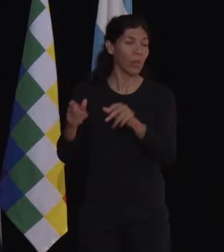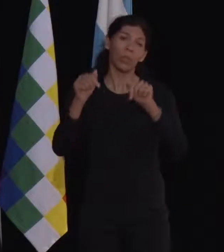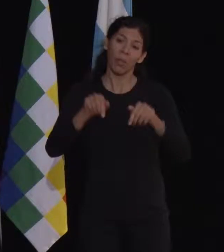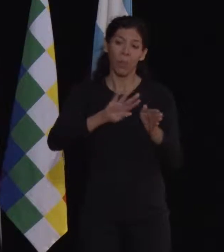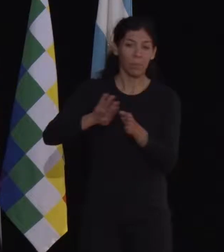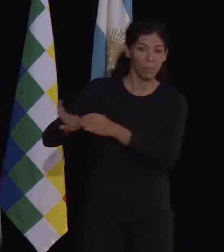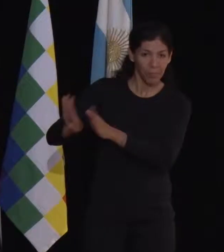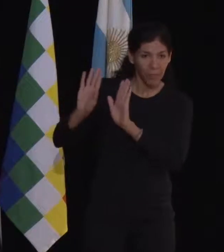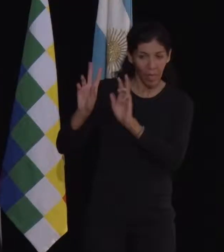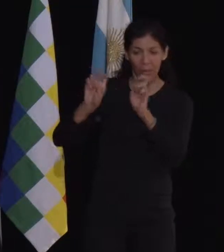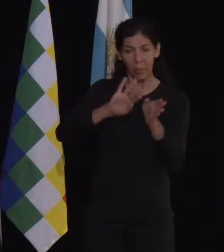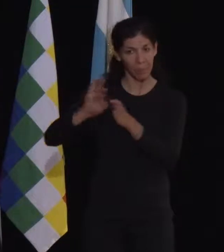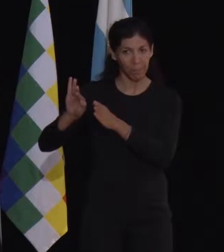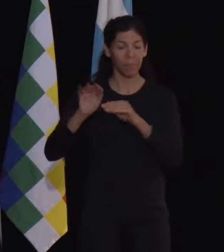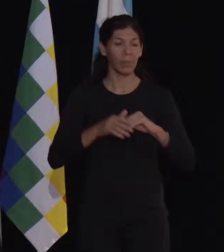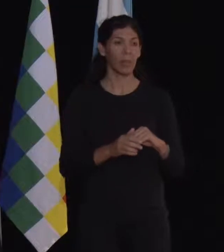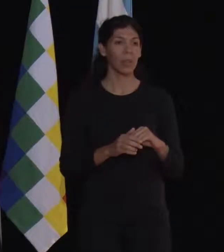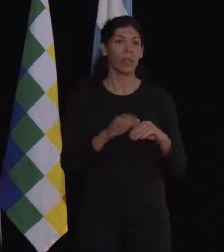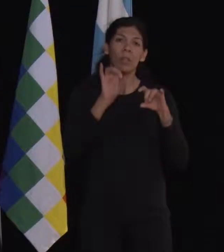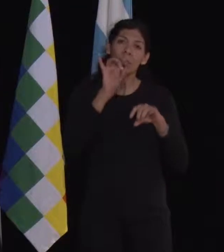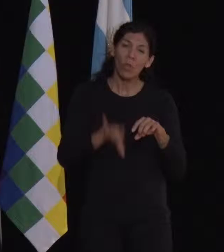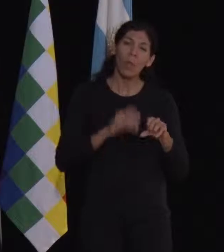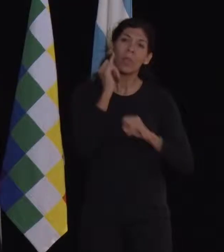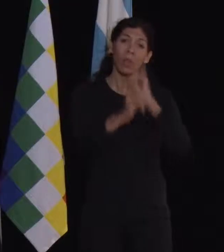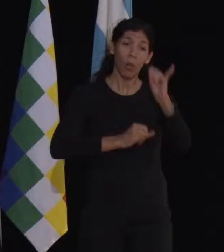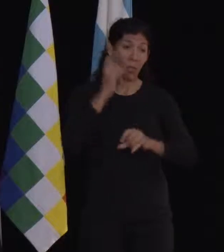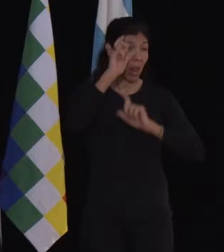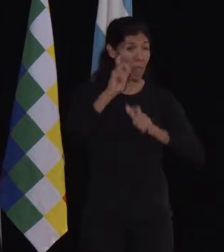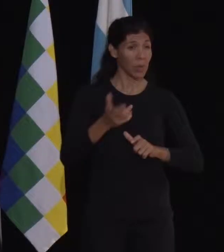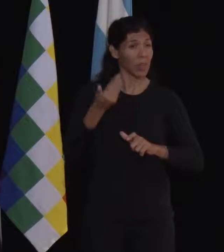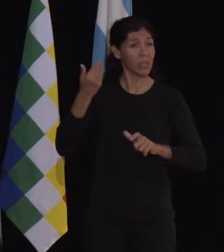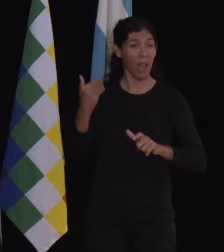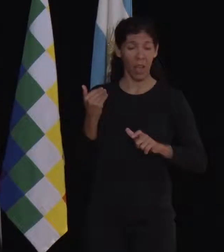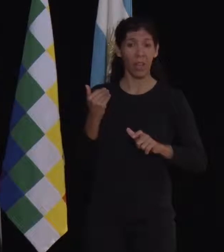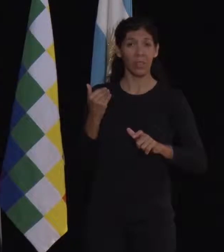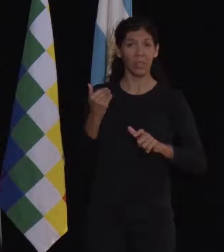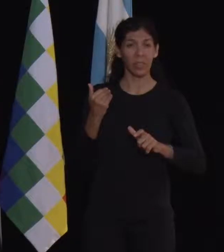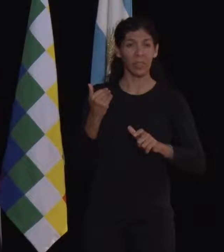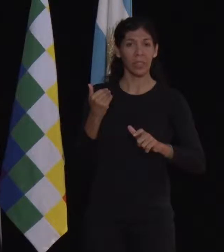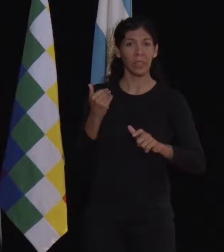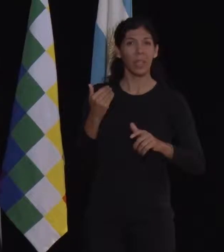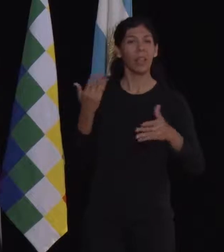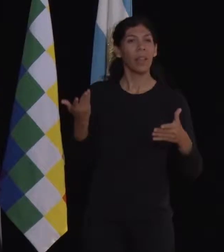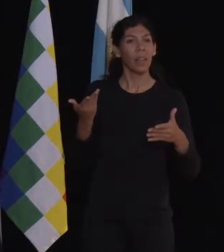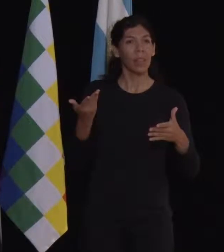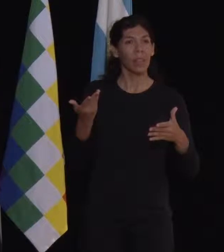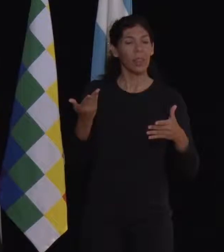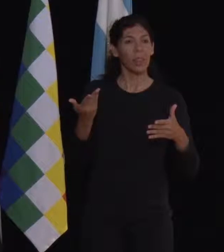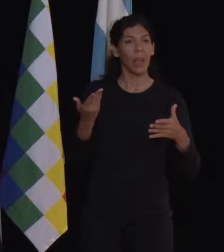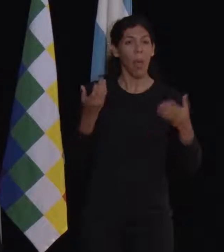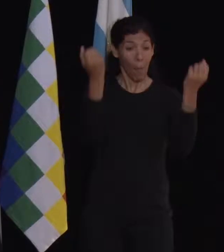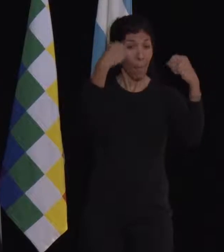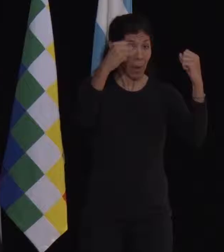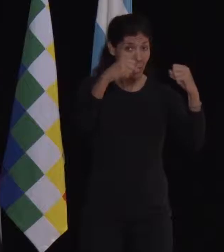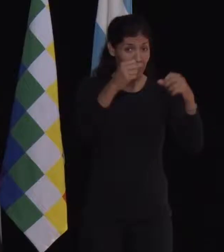obviar eso, solamente contarles una experiencia que tuve al dirigir una práctica pre